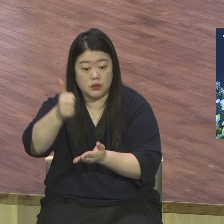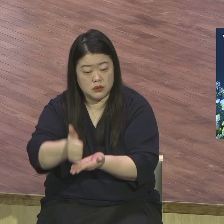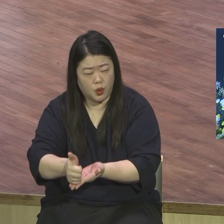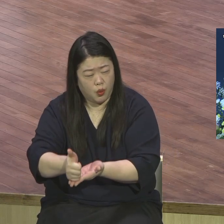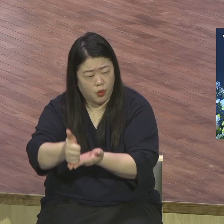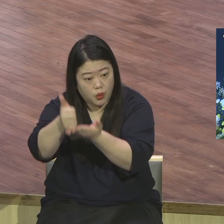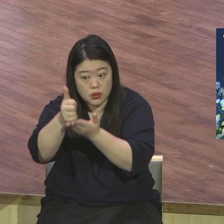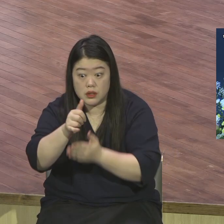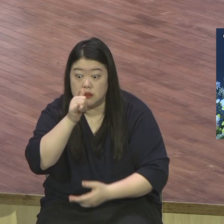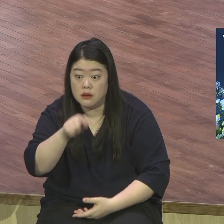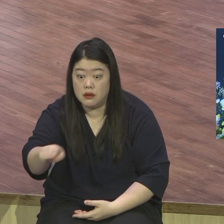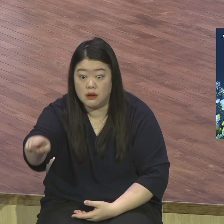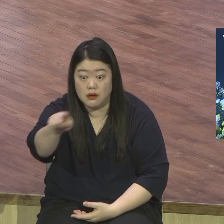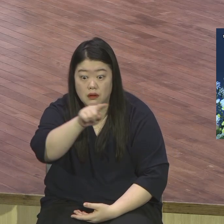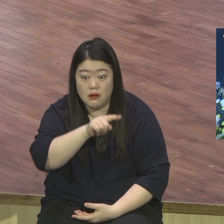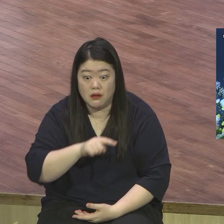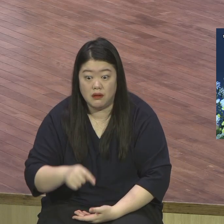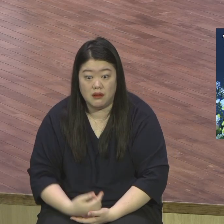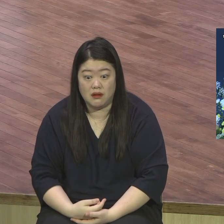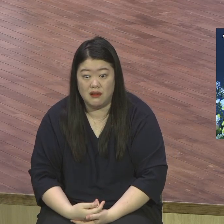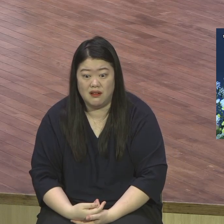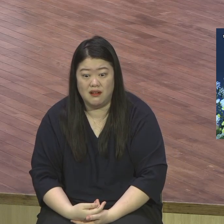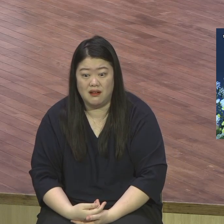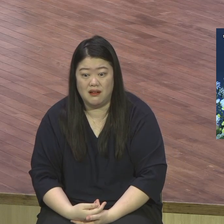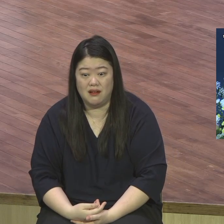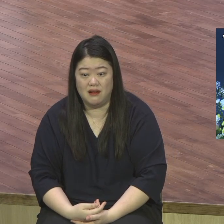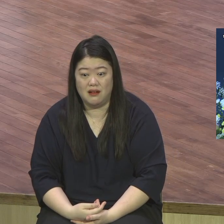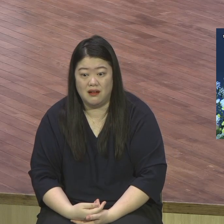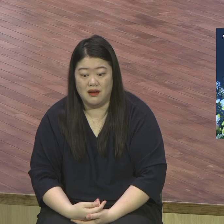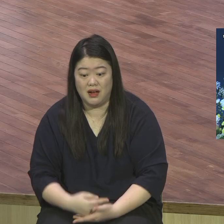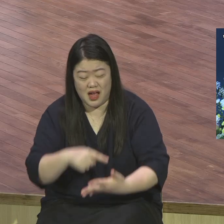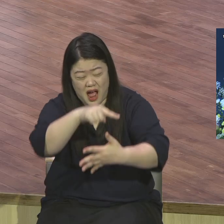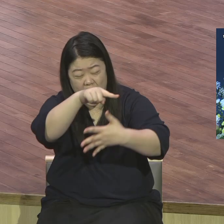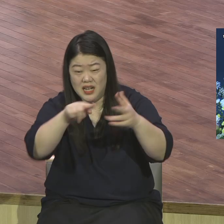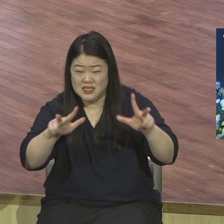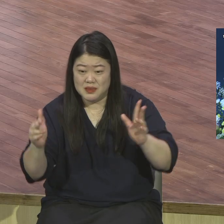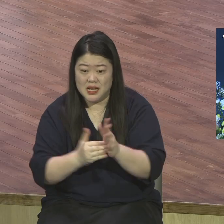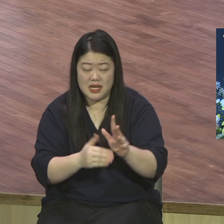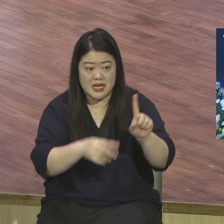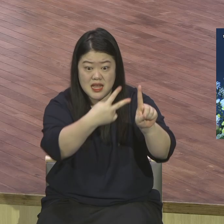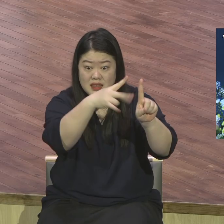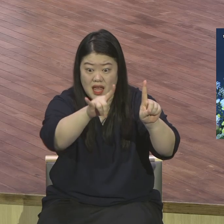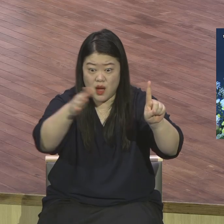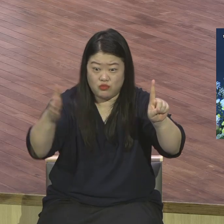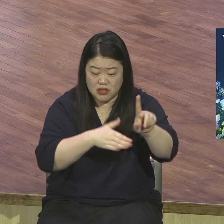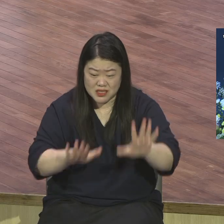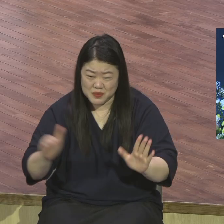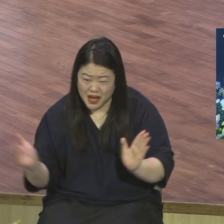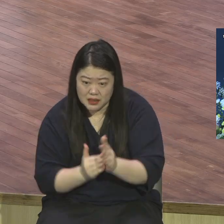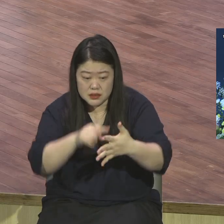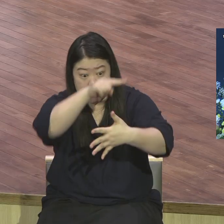근본 문제 해결이 안 돼가지고 근본 문제 해결이 안 되니까 그렇게 열심히 했는데